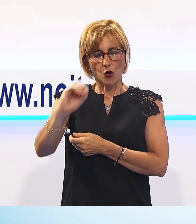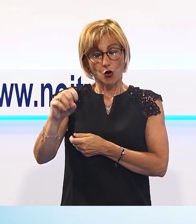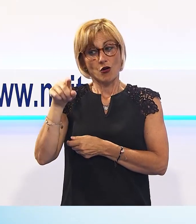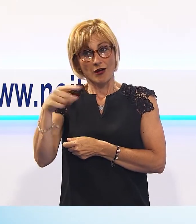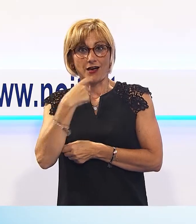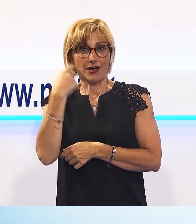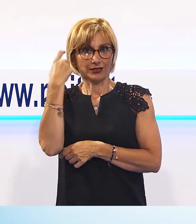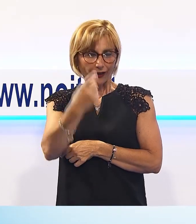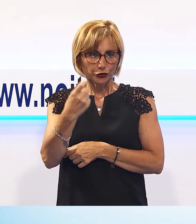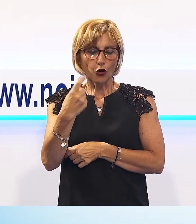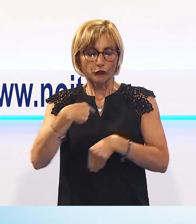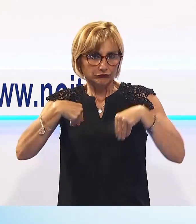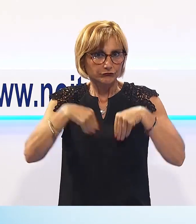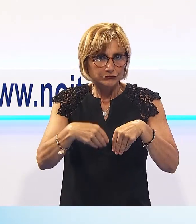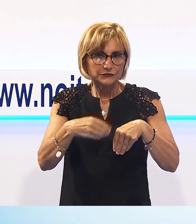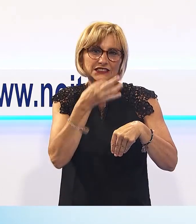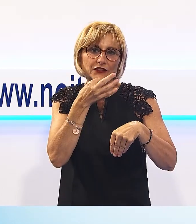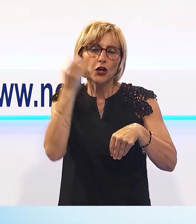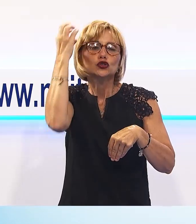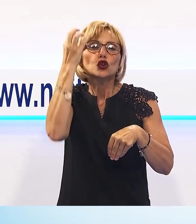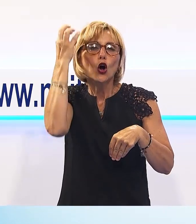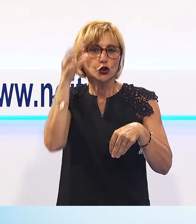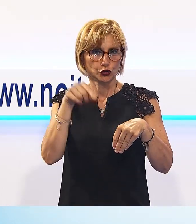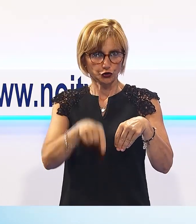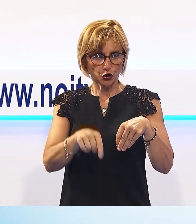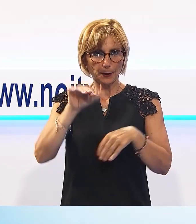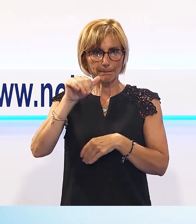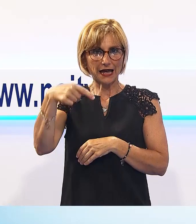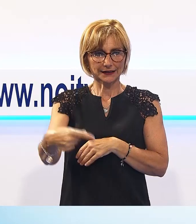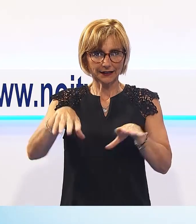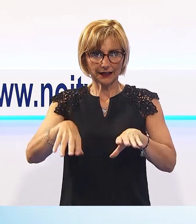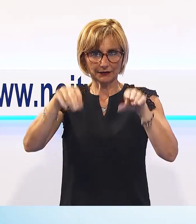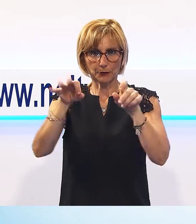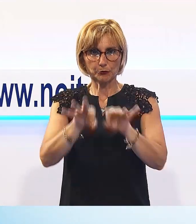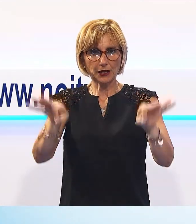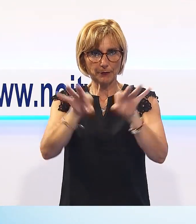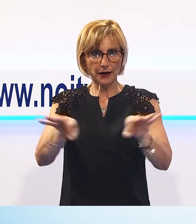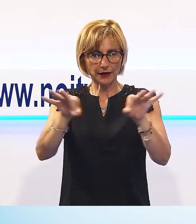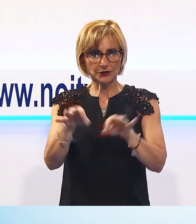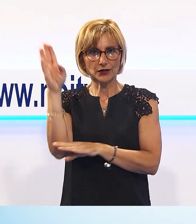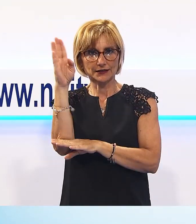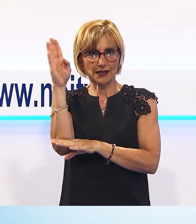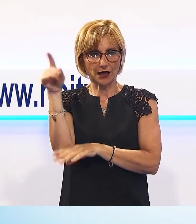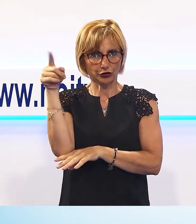parole del neotecnico rossonero. Martedì prossimo prenderà il via la preparazione allo stadio Porta Elisa.